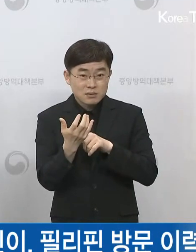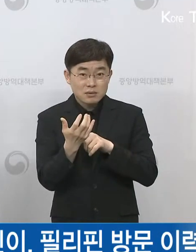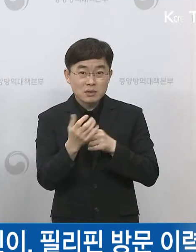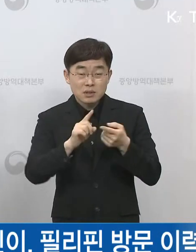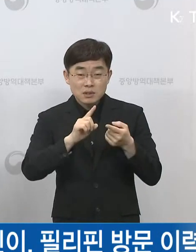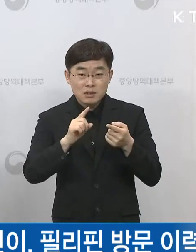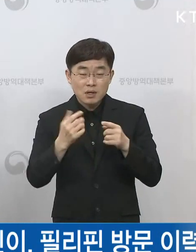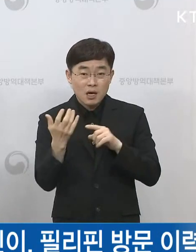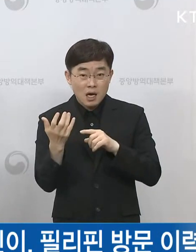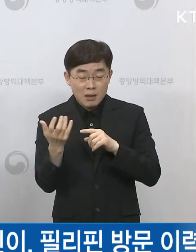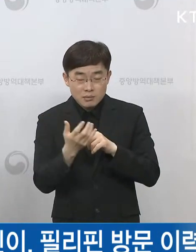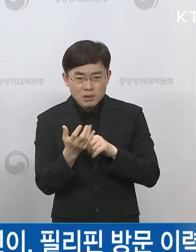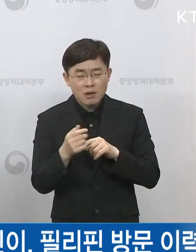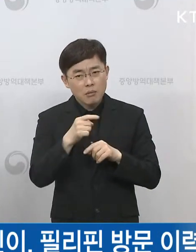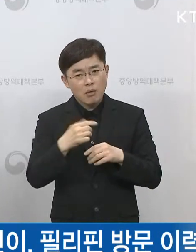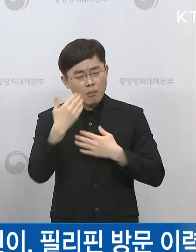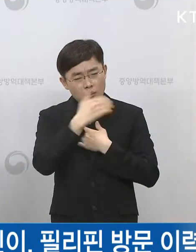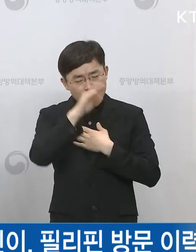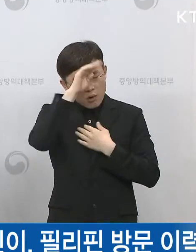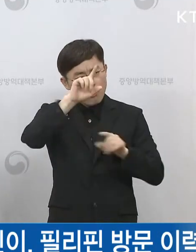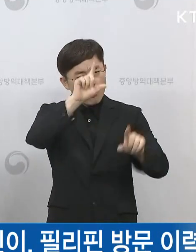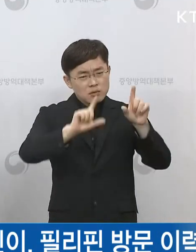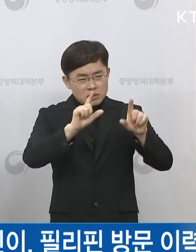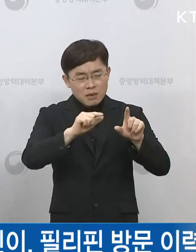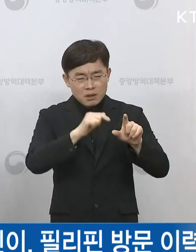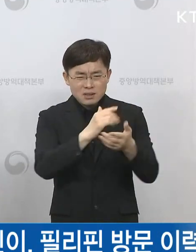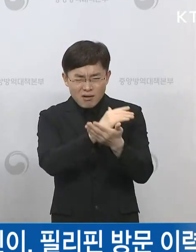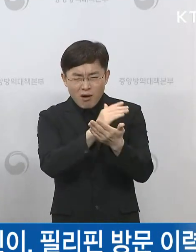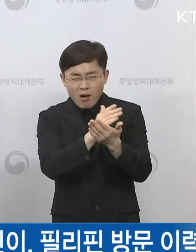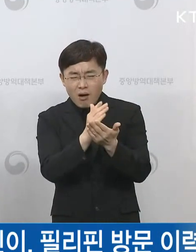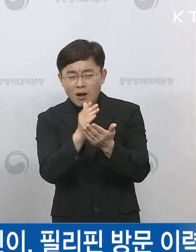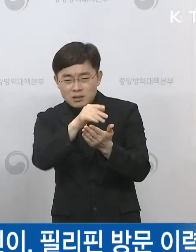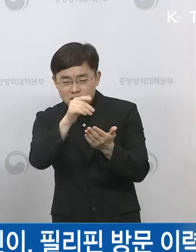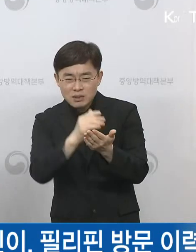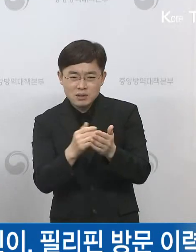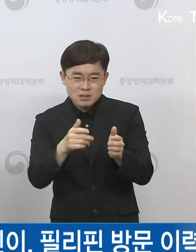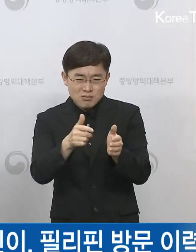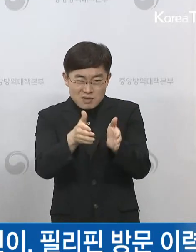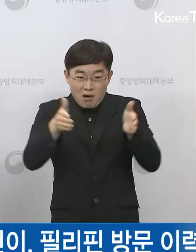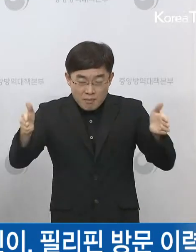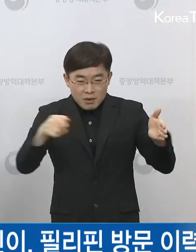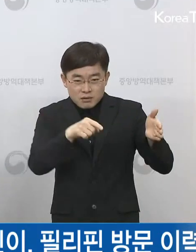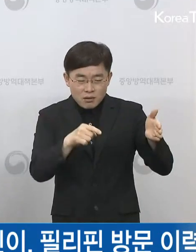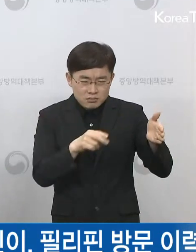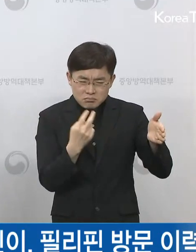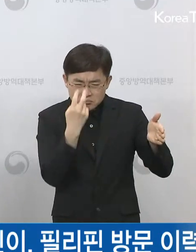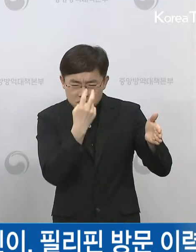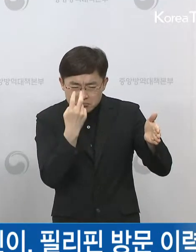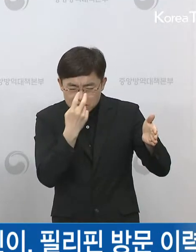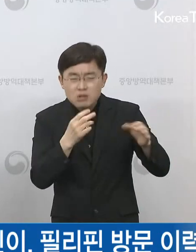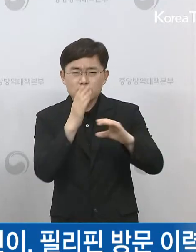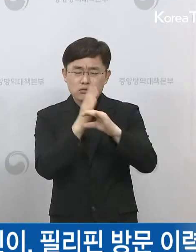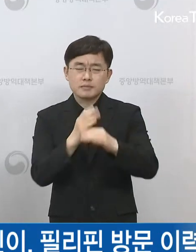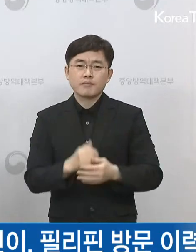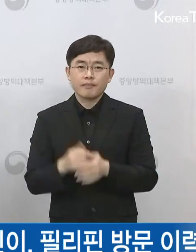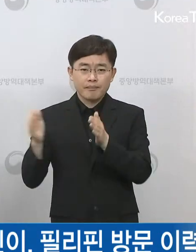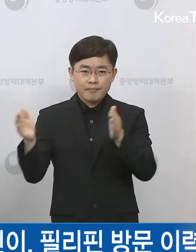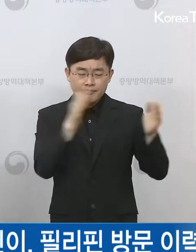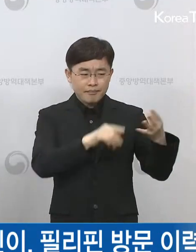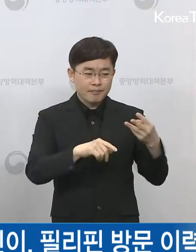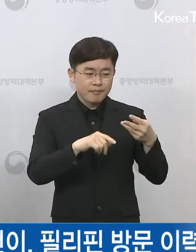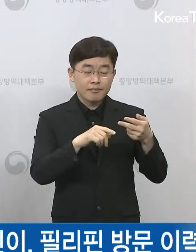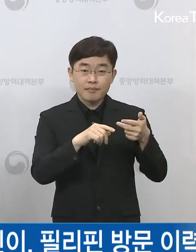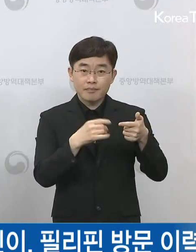이 사례는 판단을 하고 있고요. 그 두 번째 사례, 여자 4세 소아에 대해서는 이